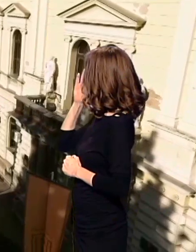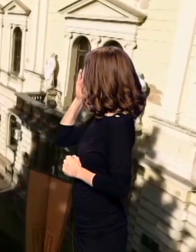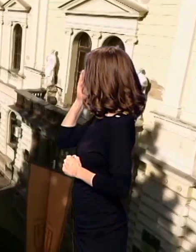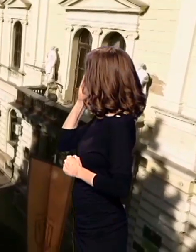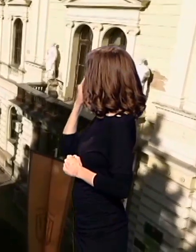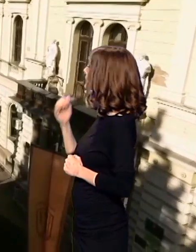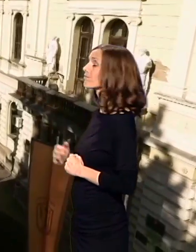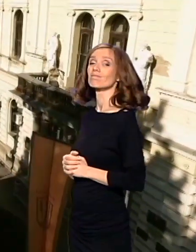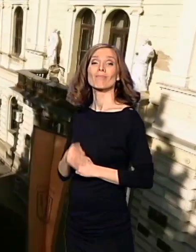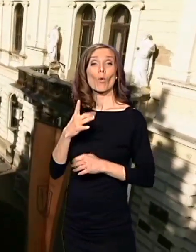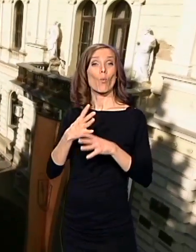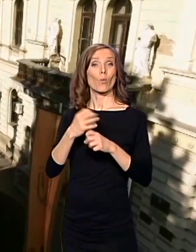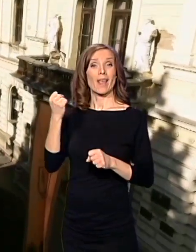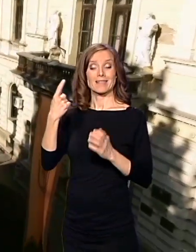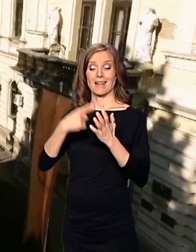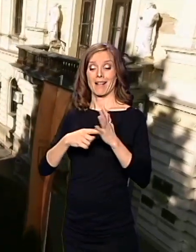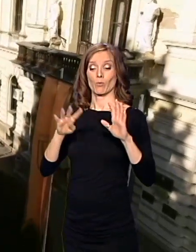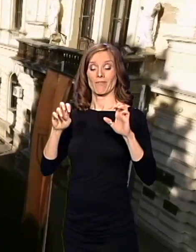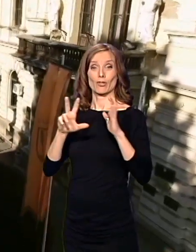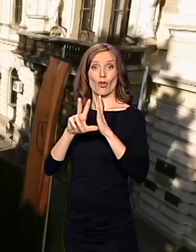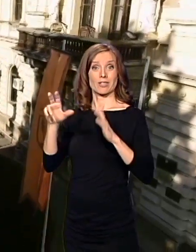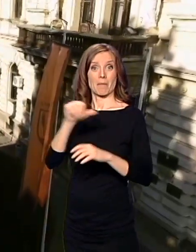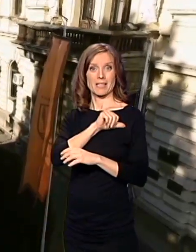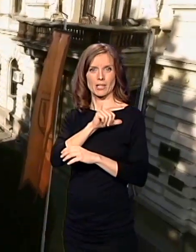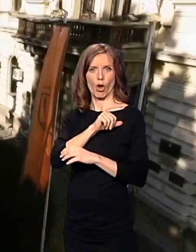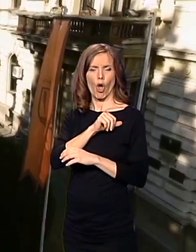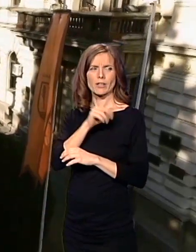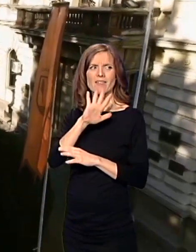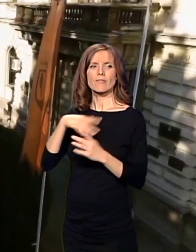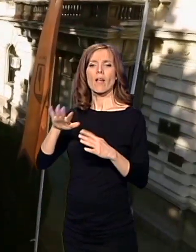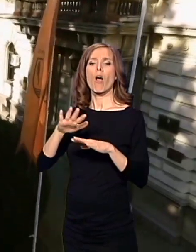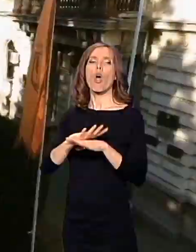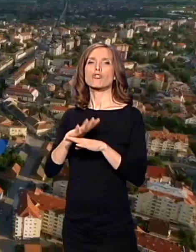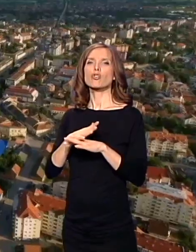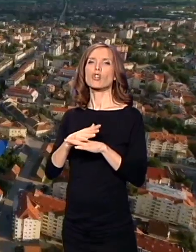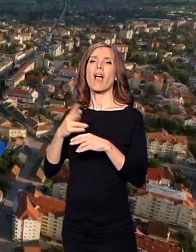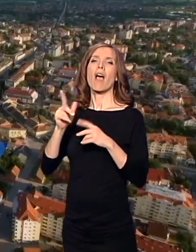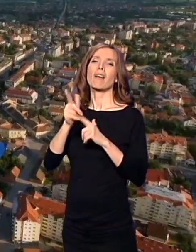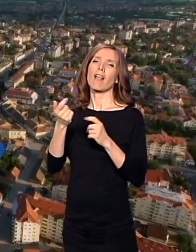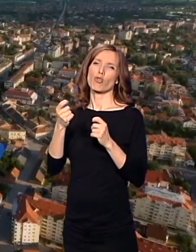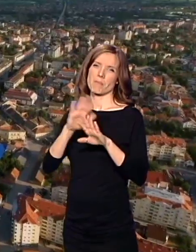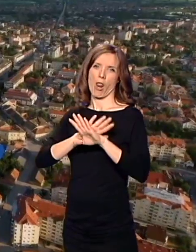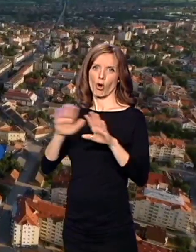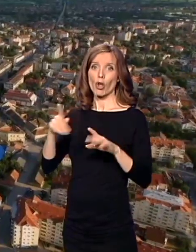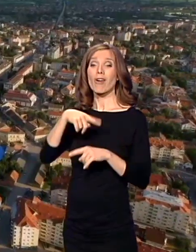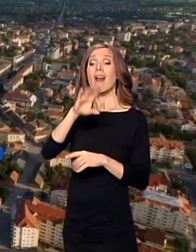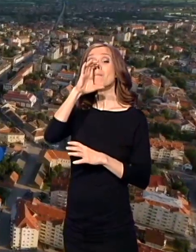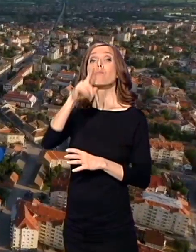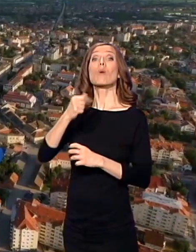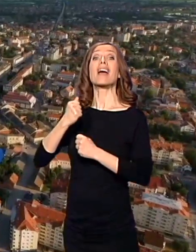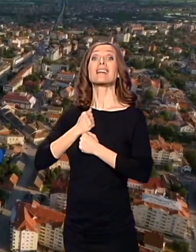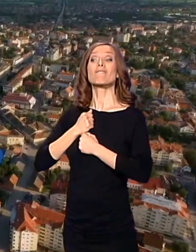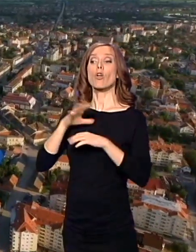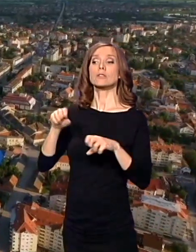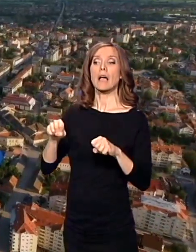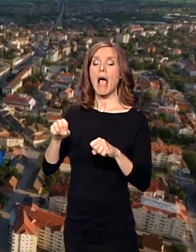U jesen 1918. godine videlo se da se rad bliži kraju. To osjećaju i bugarske okupacijone vlasti, pa